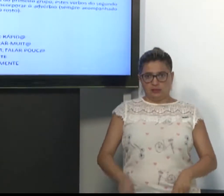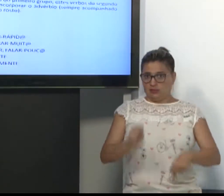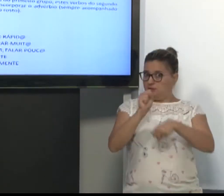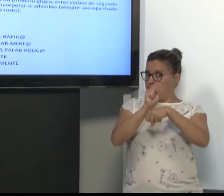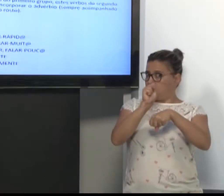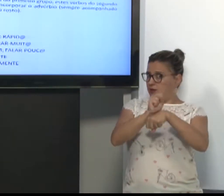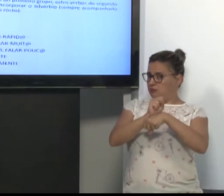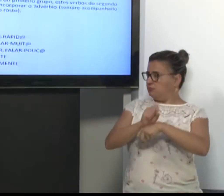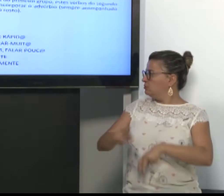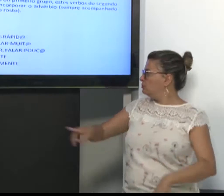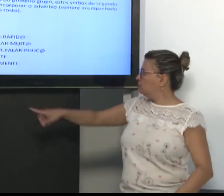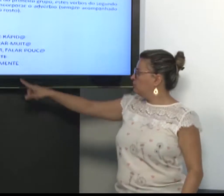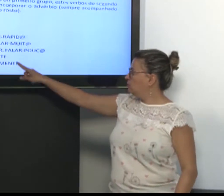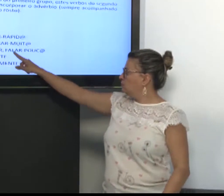Então, o verbo esperar.